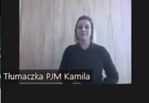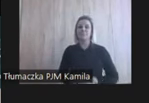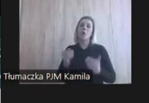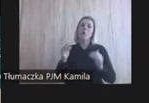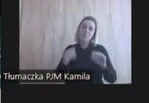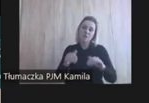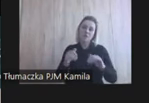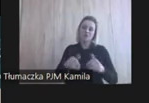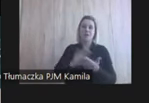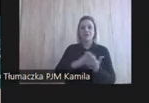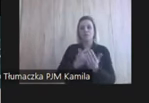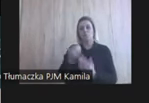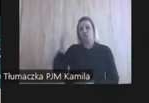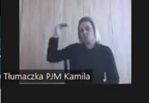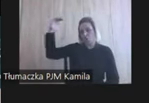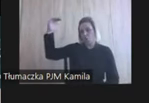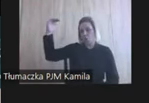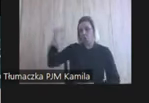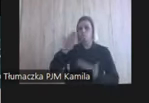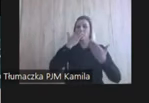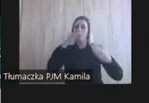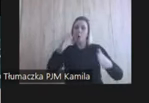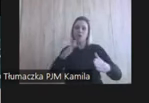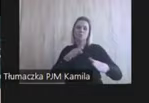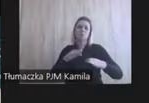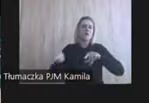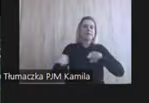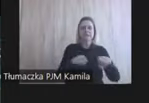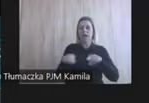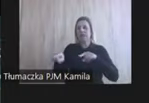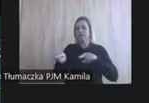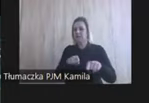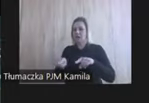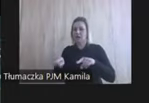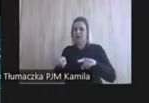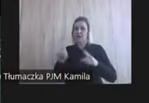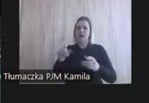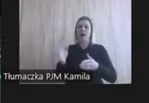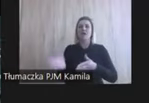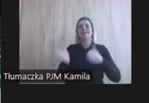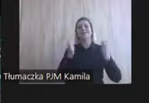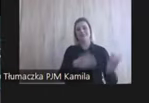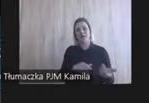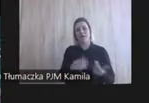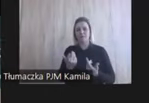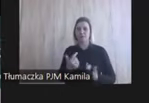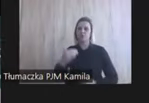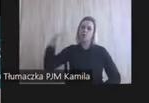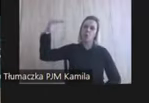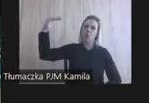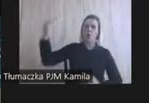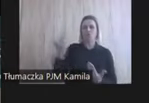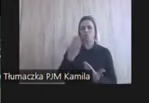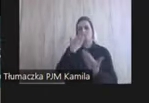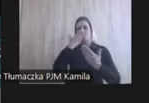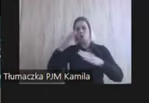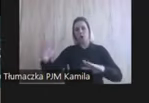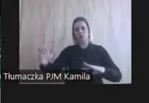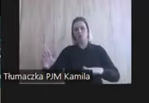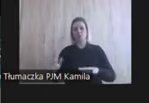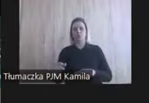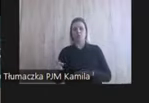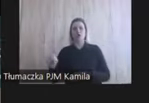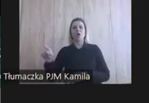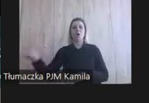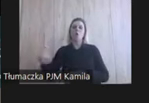wprowadzić dorosłą osobę do pokazywania znaków, ale to jest jakiś kolejny dorosły w życiu małego dziecka, który będzie